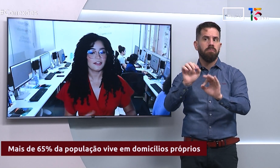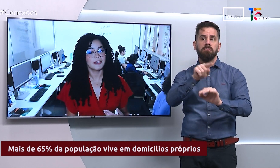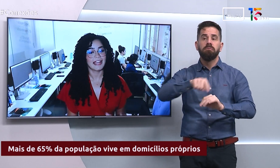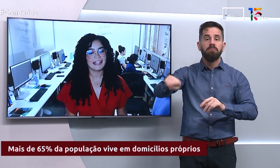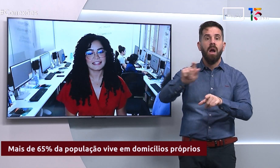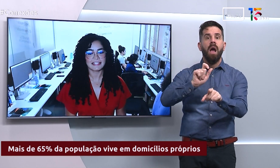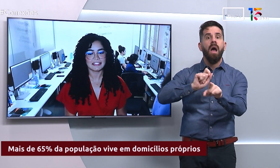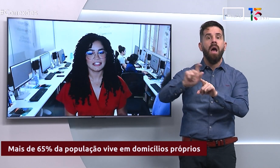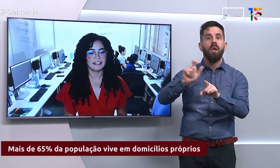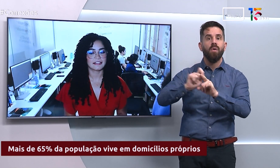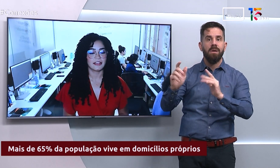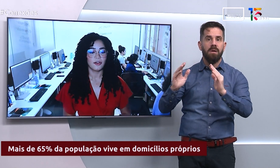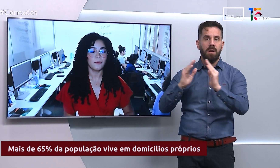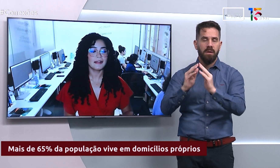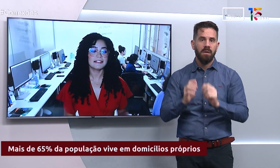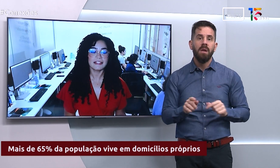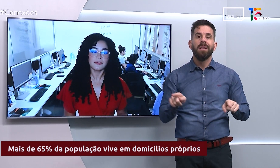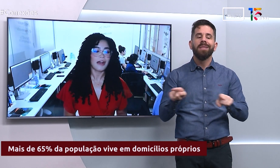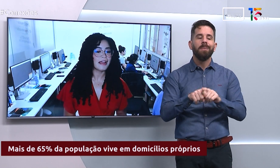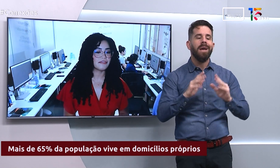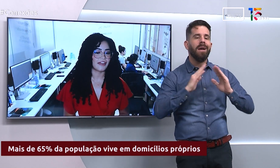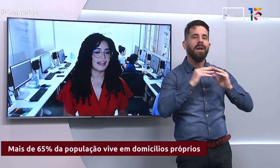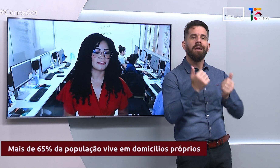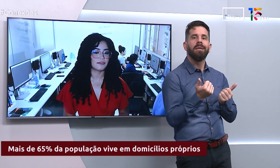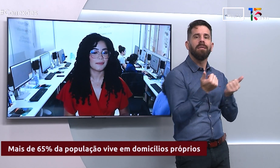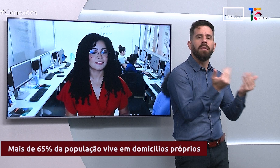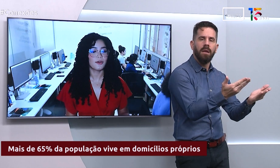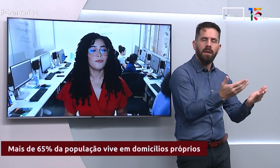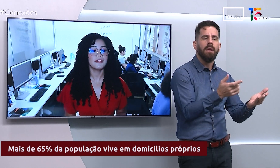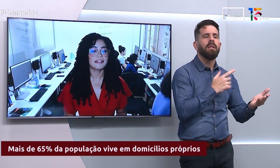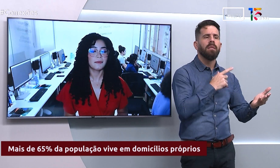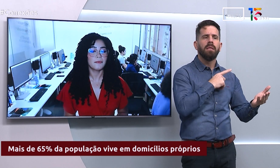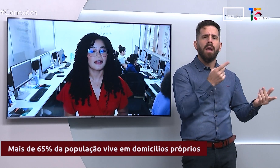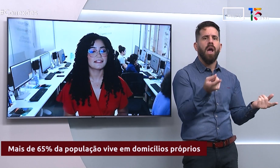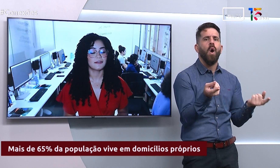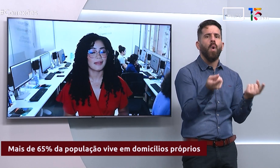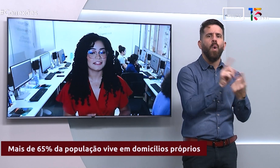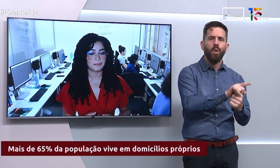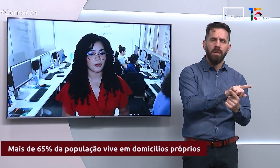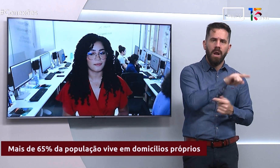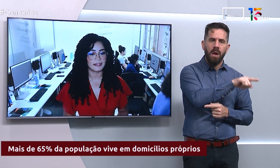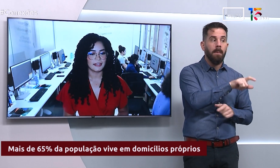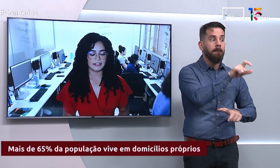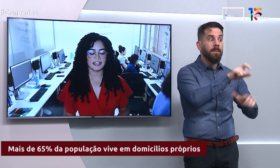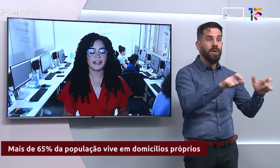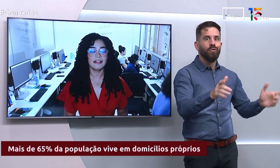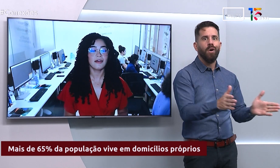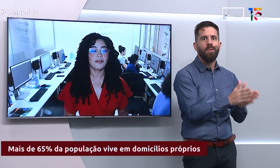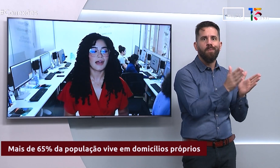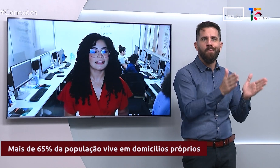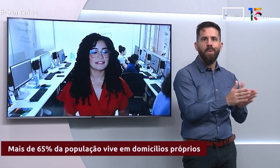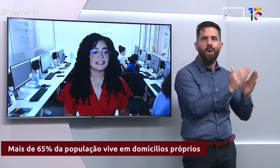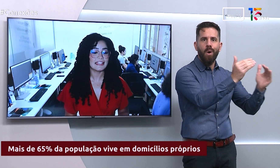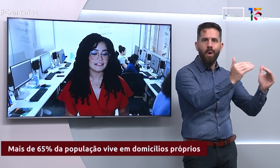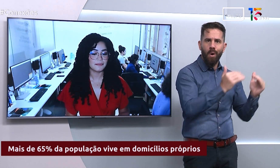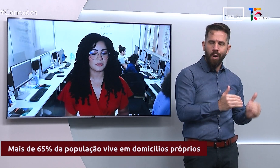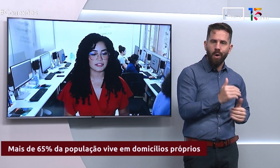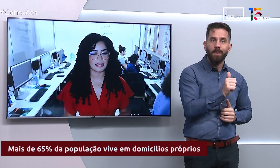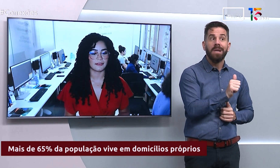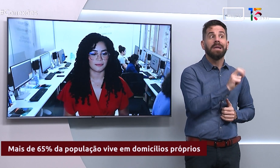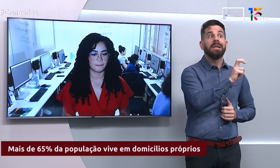E sobre casas cedidas, o percentual é inverso e mais comum entre a população mais pobre, chegando a quase